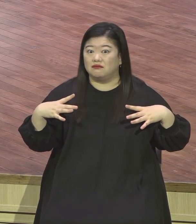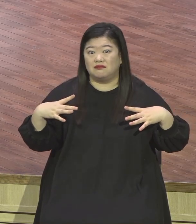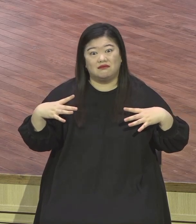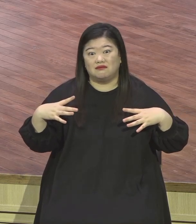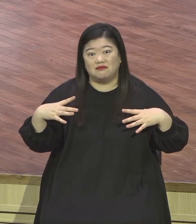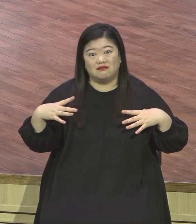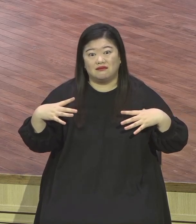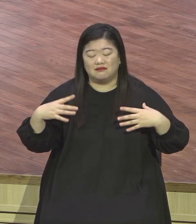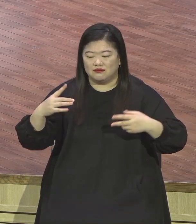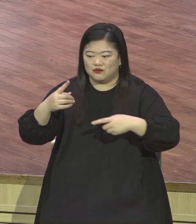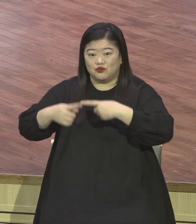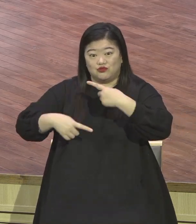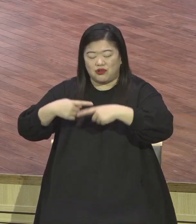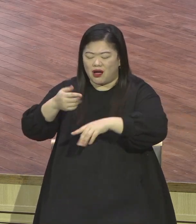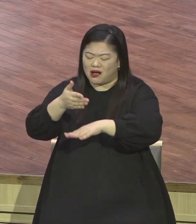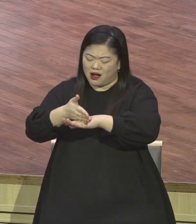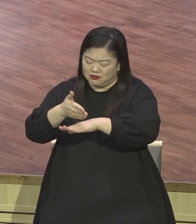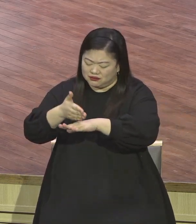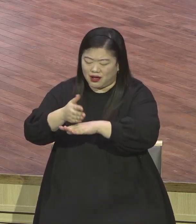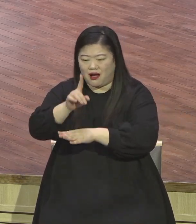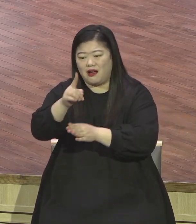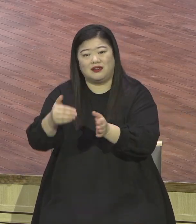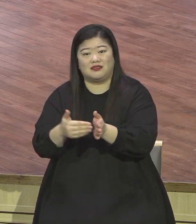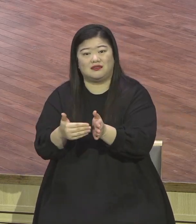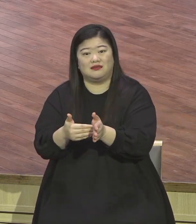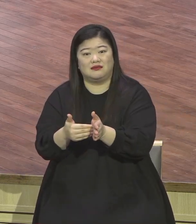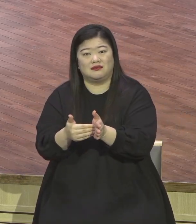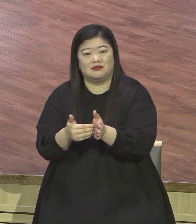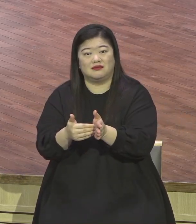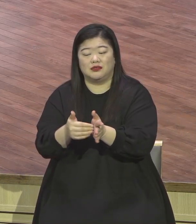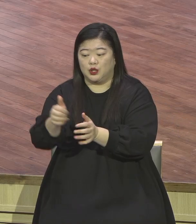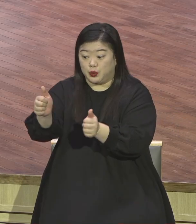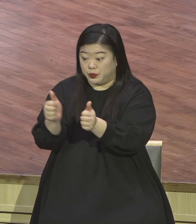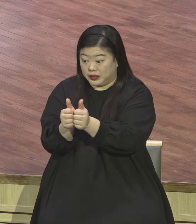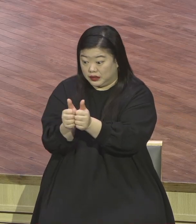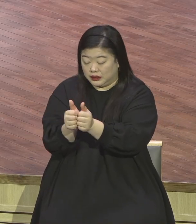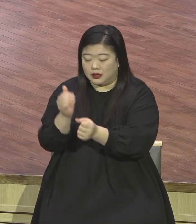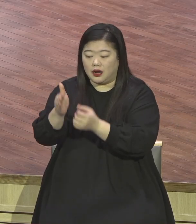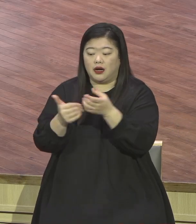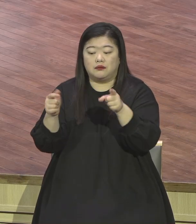위드 원리스 이만 아멘 이것만 하면 돼요 이것 누리면 됩니다